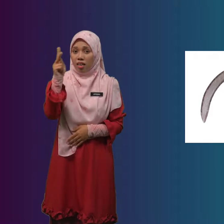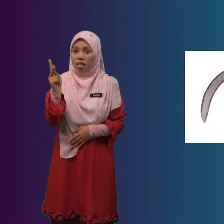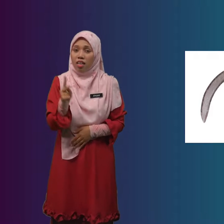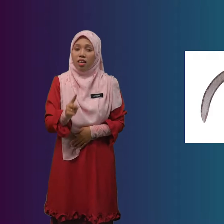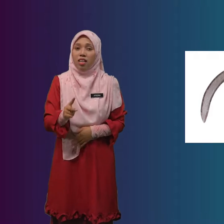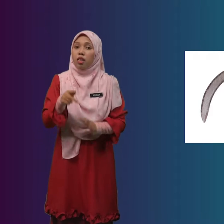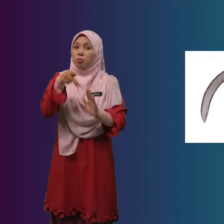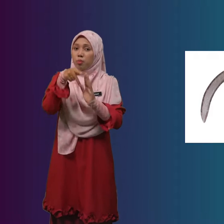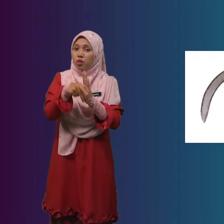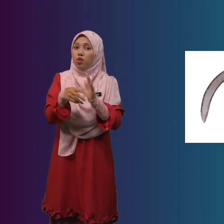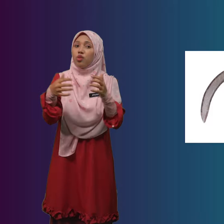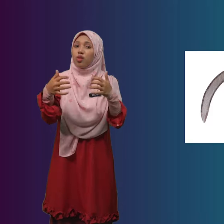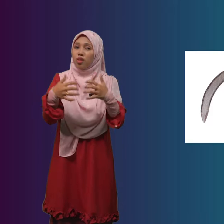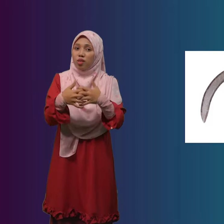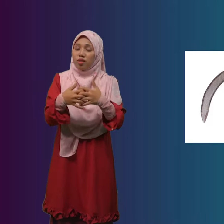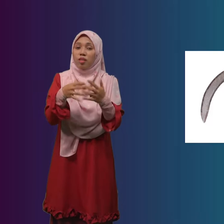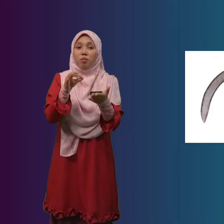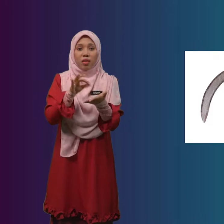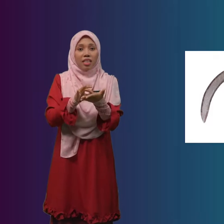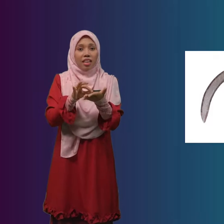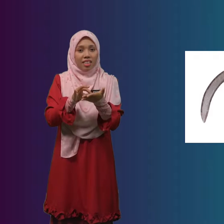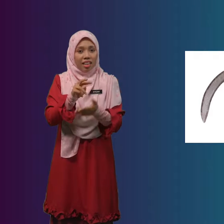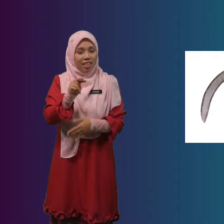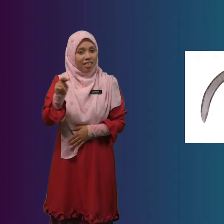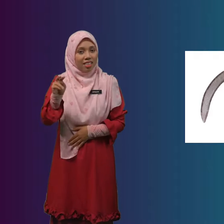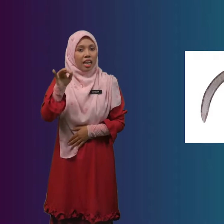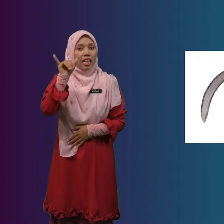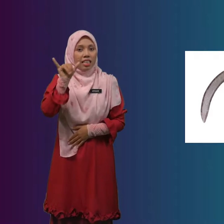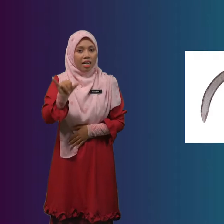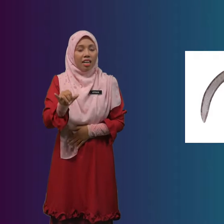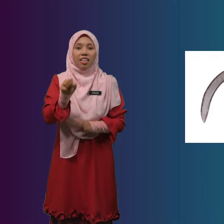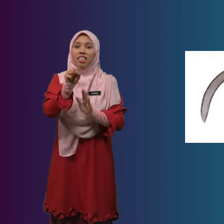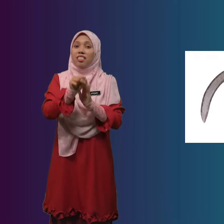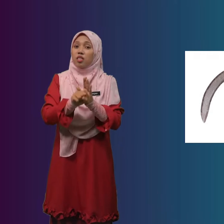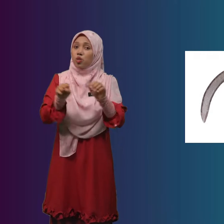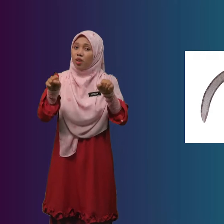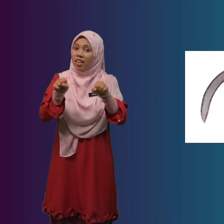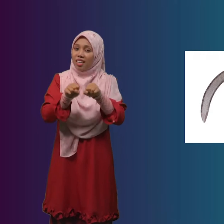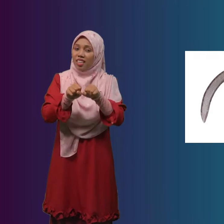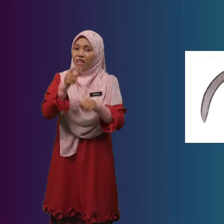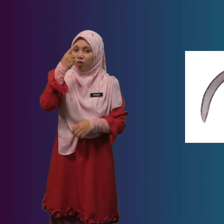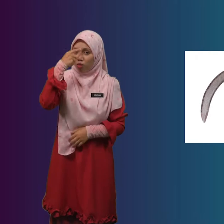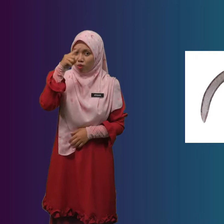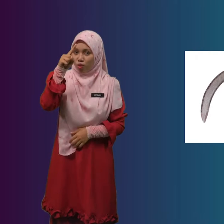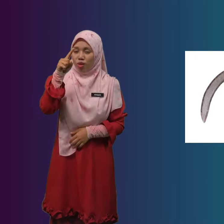Penjodoh Bilangan Yang Sesuai Untuk